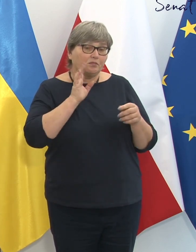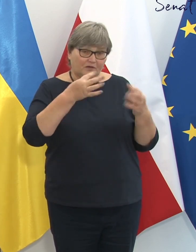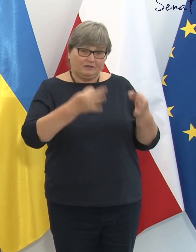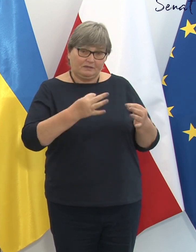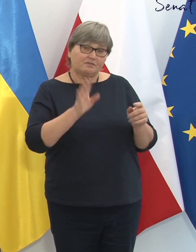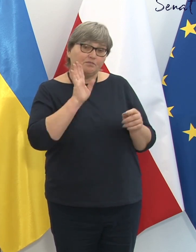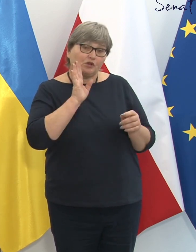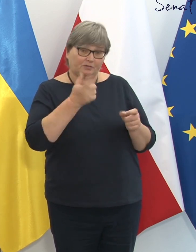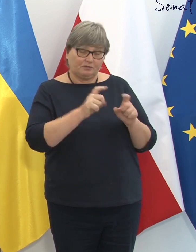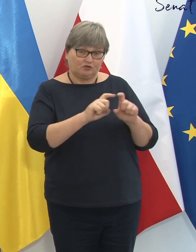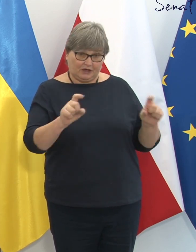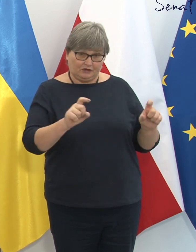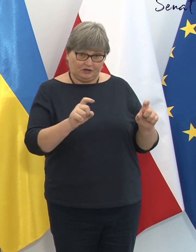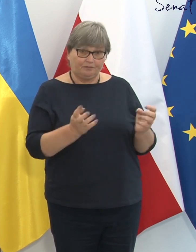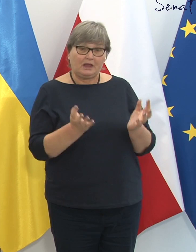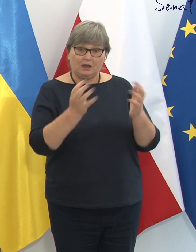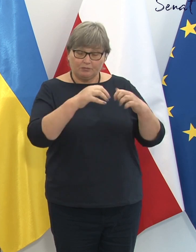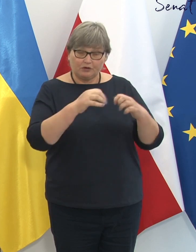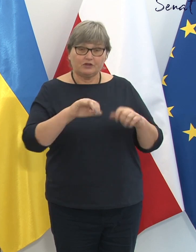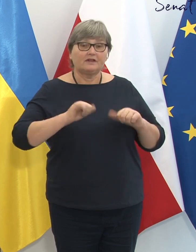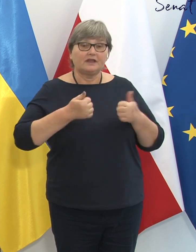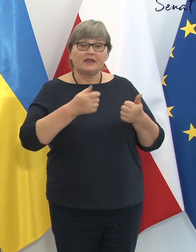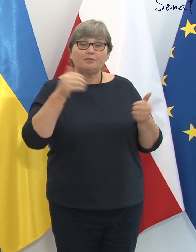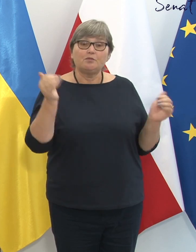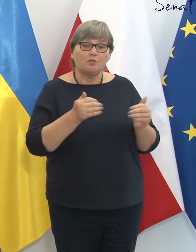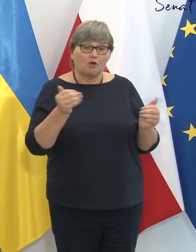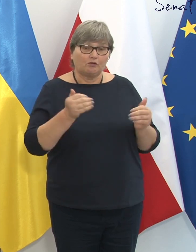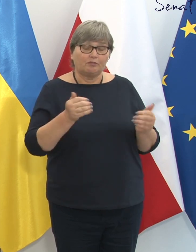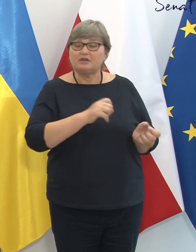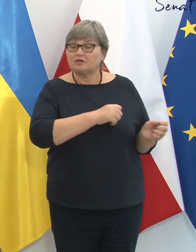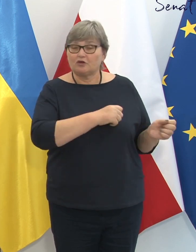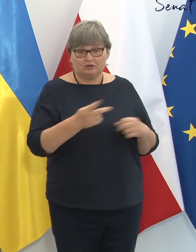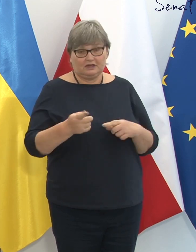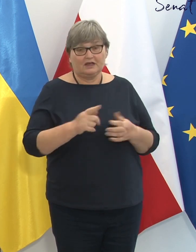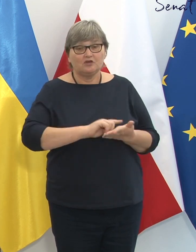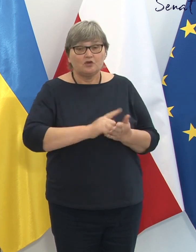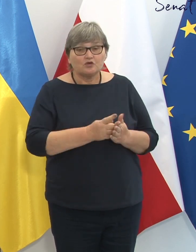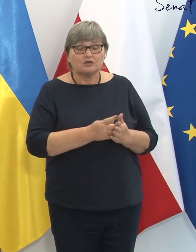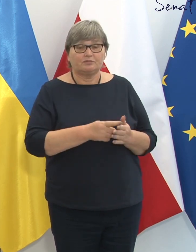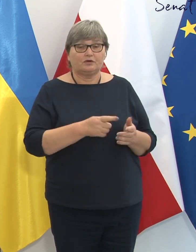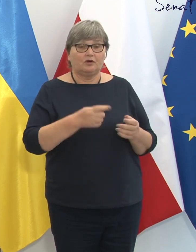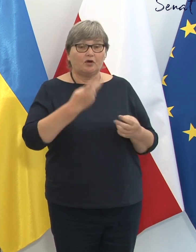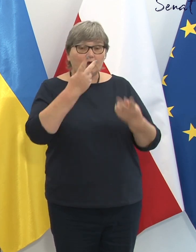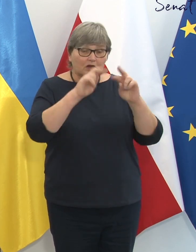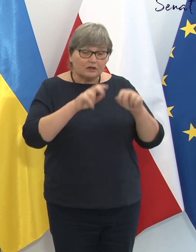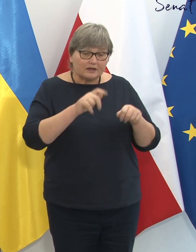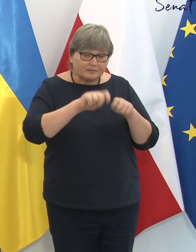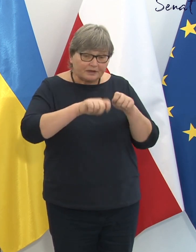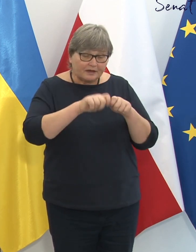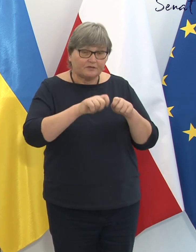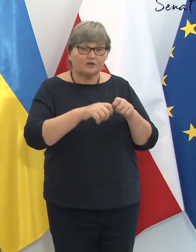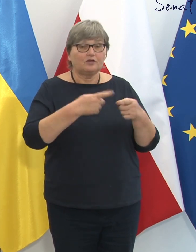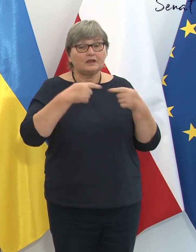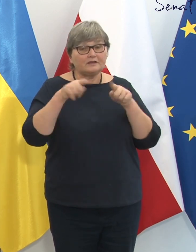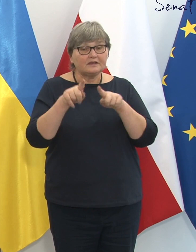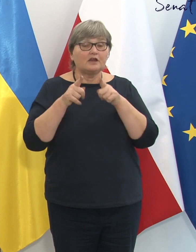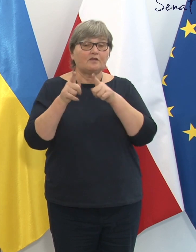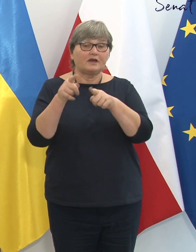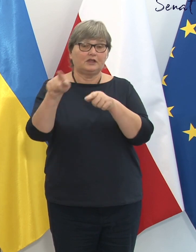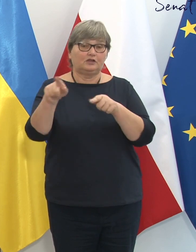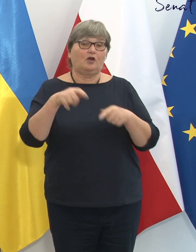mogły być ostatecznie rozpatrzone i skierowane do Pana Prezydenta.